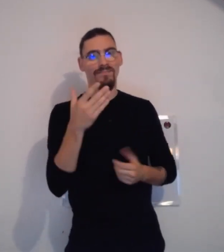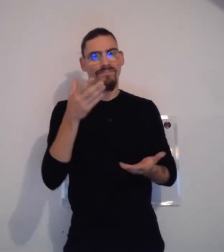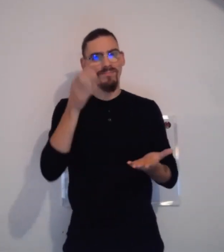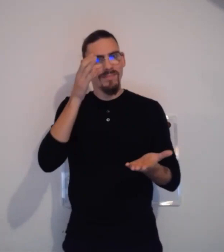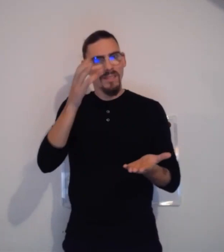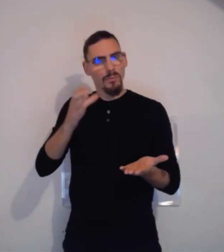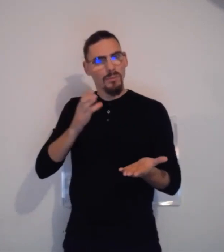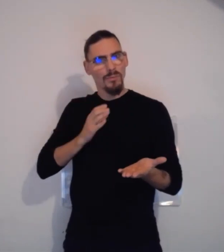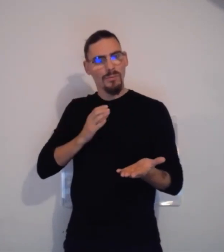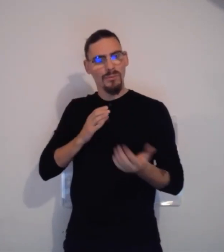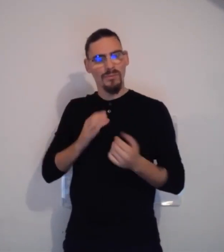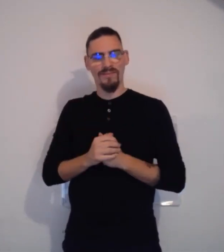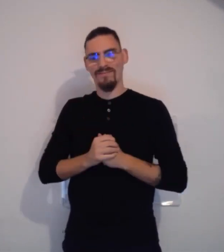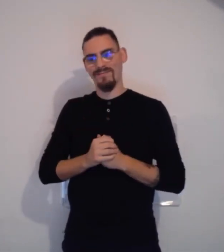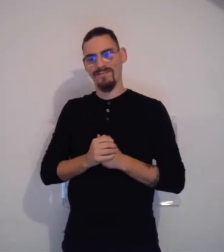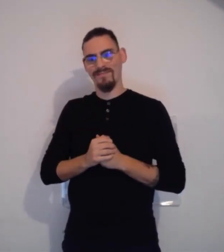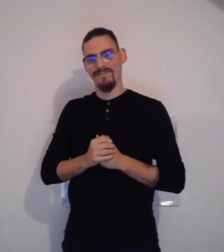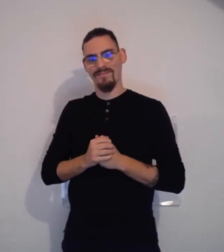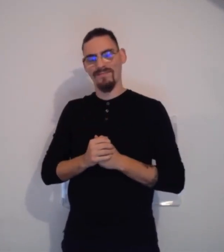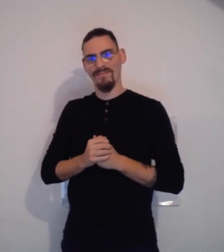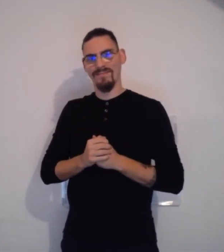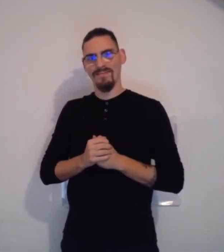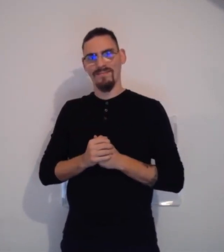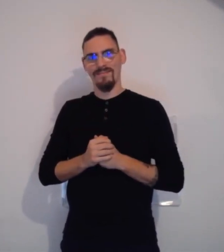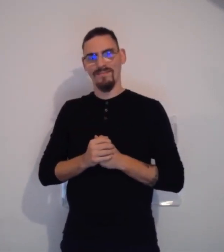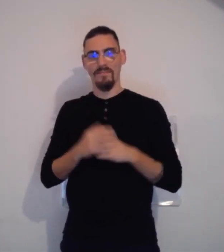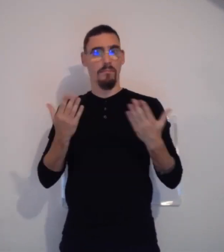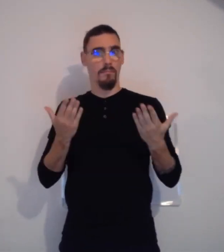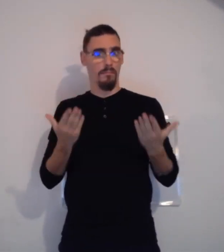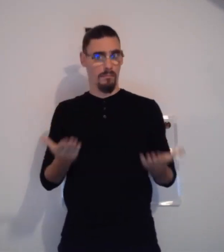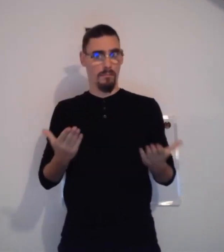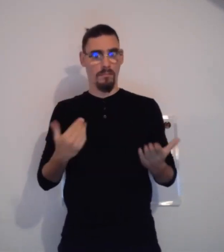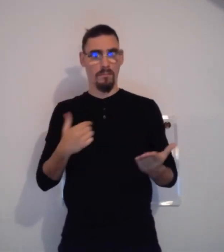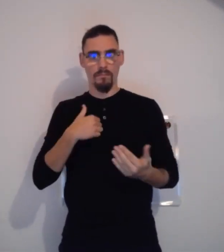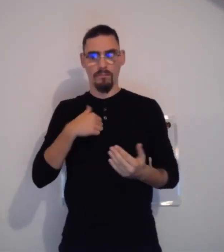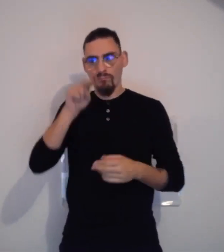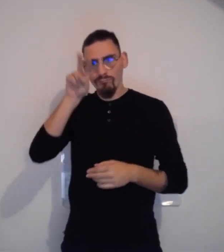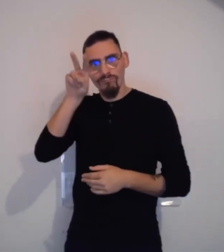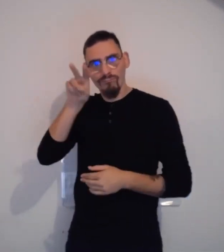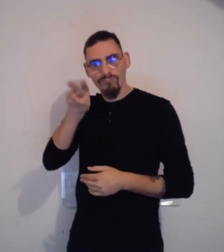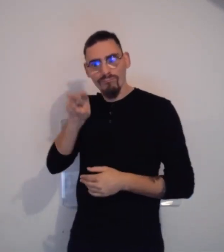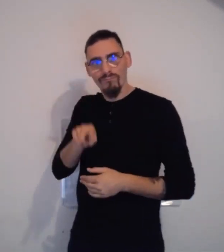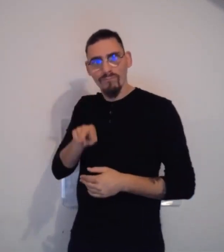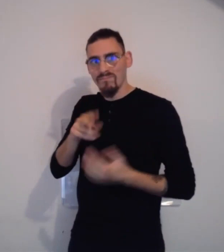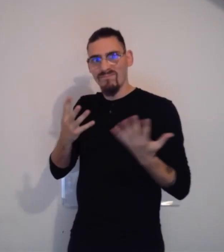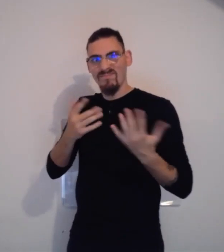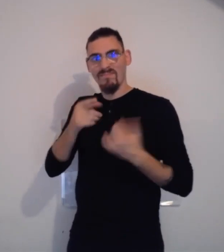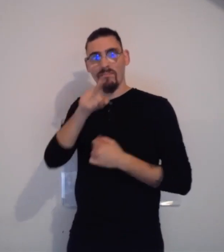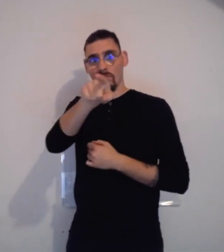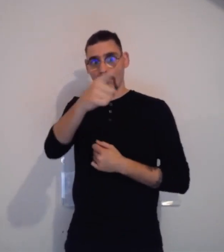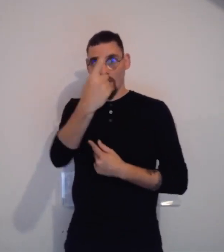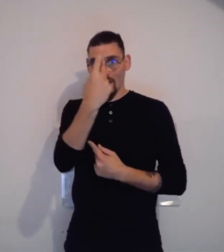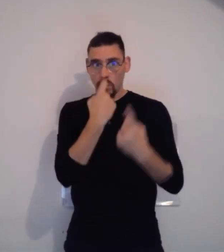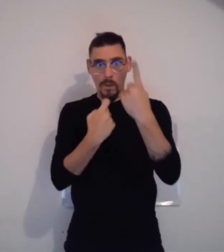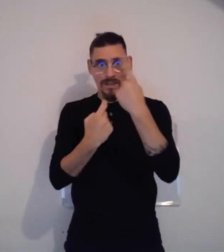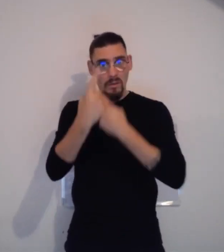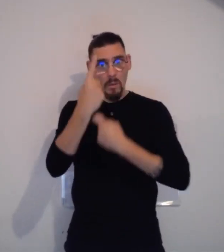Et bien, voilà. Et bien, merci beaucoup de nous avoir écoutés. Et je vais commencer maintenant